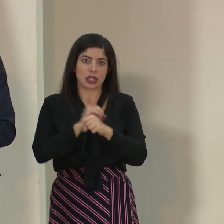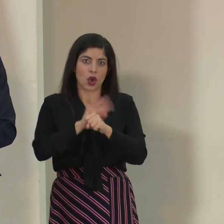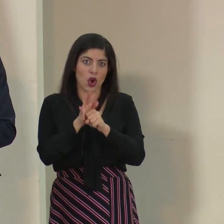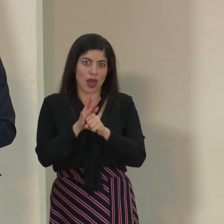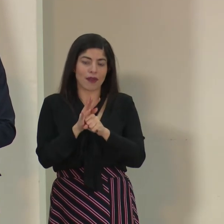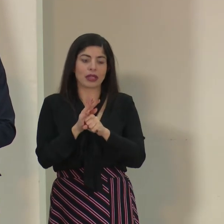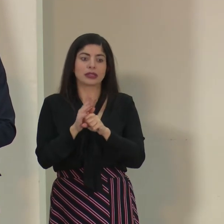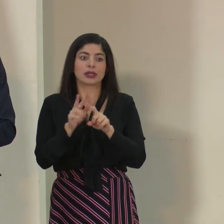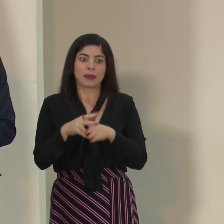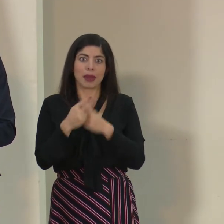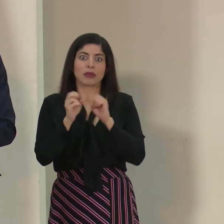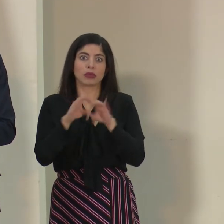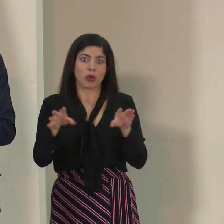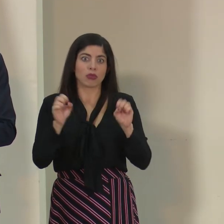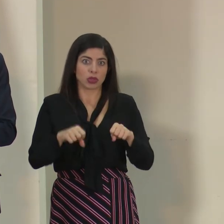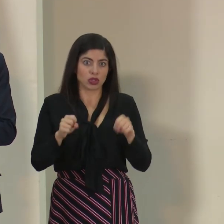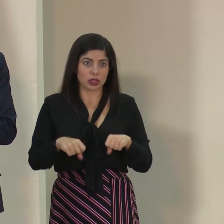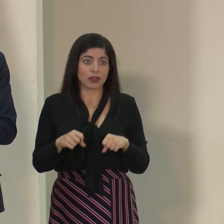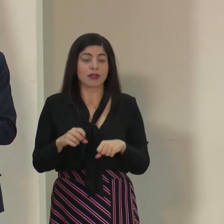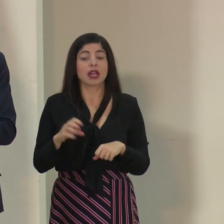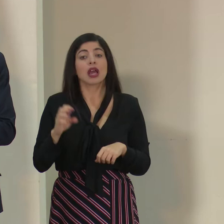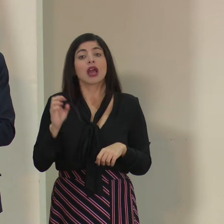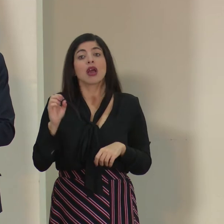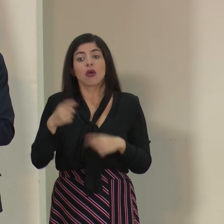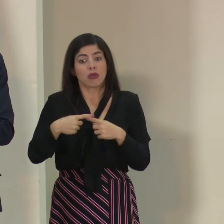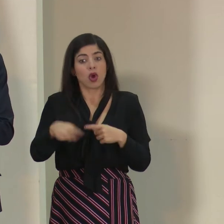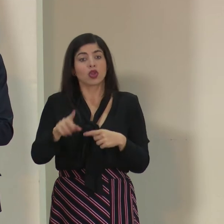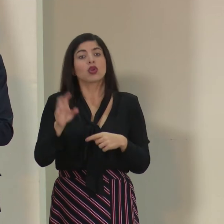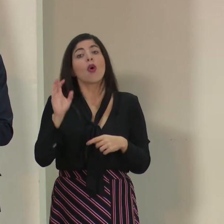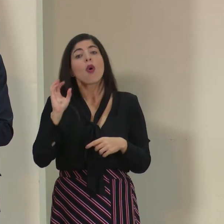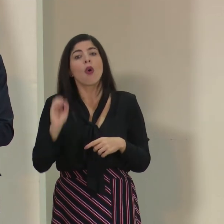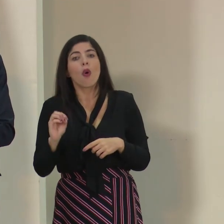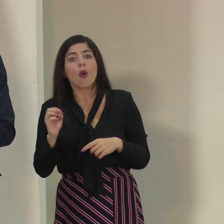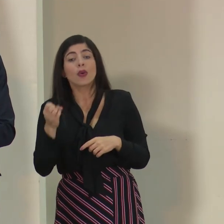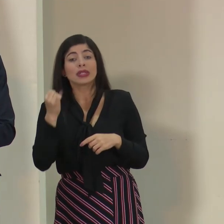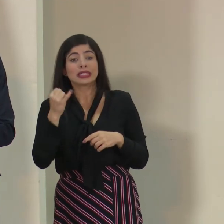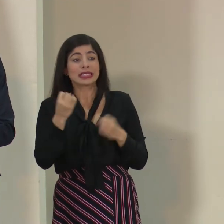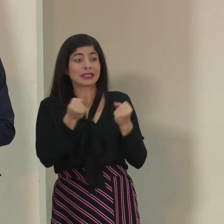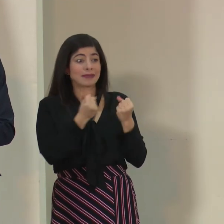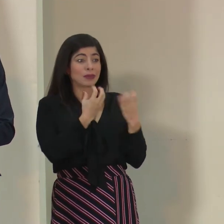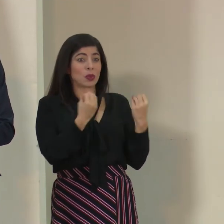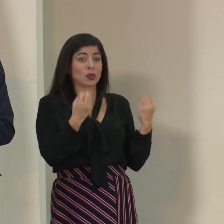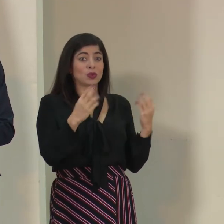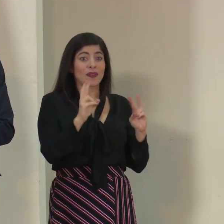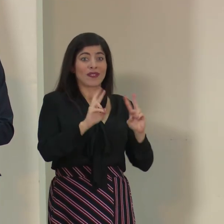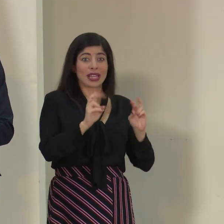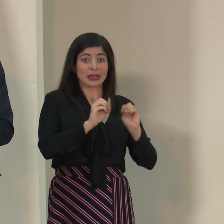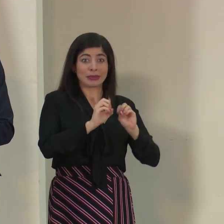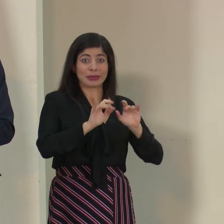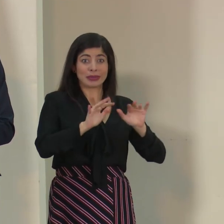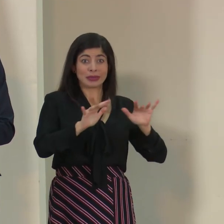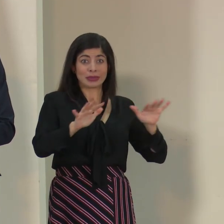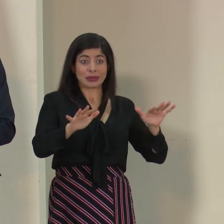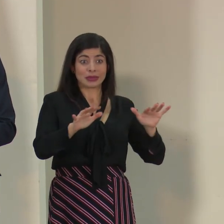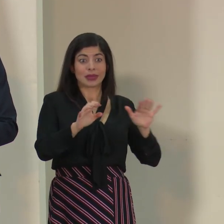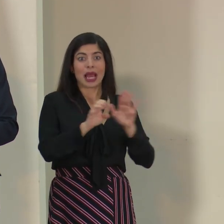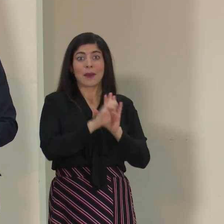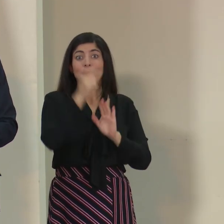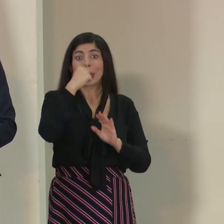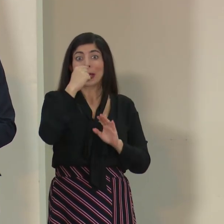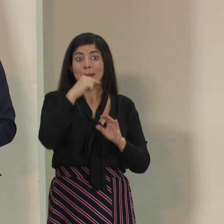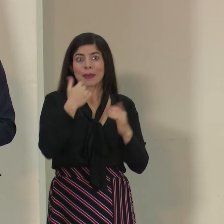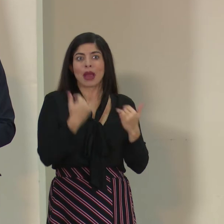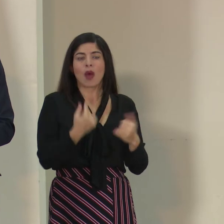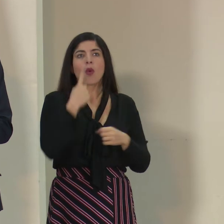y empecemos con transmisiones, o bien cuando tenemos las intensificaciones en la transmisión de los virus, que en el caso de influenza